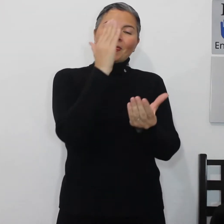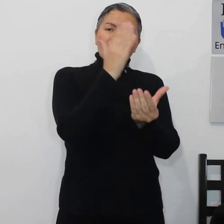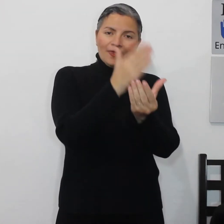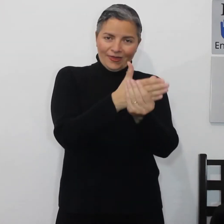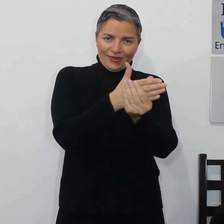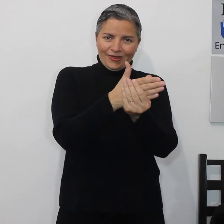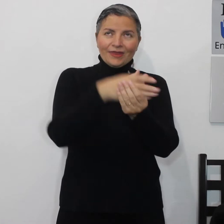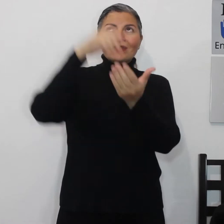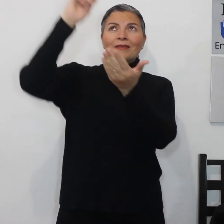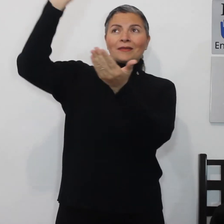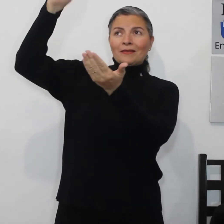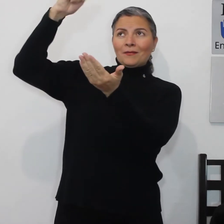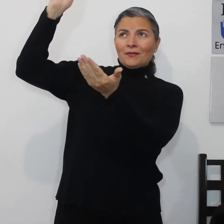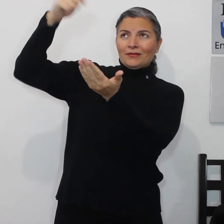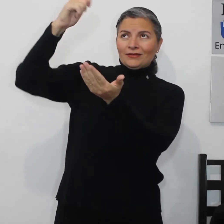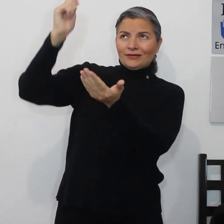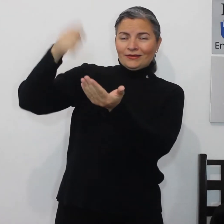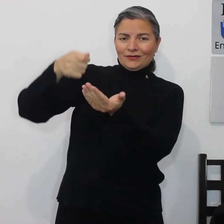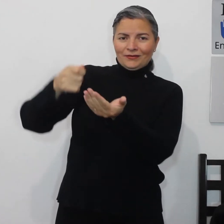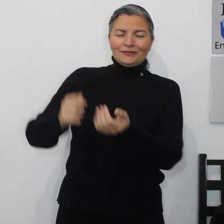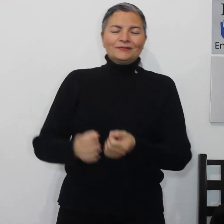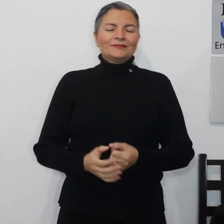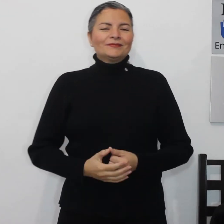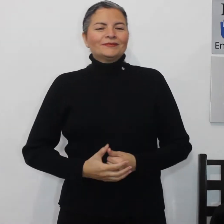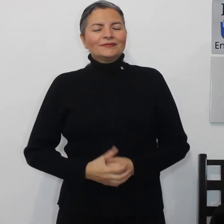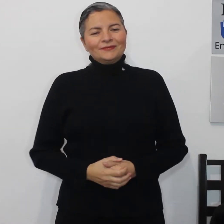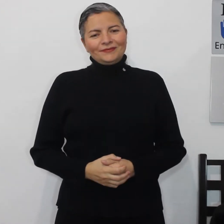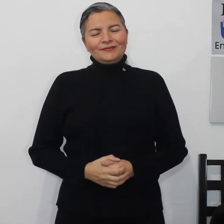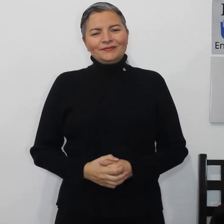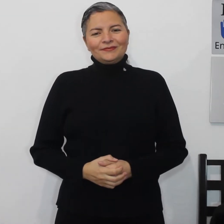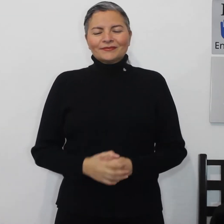tacos de chorizo,